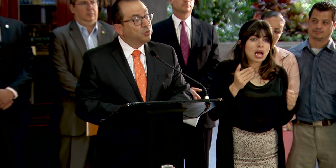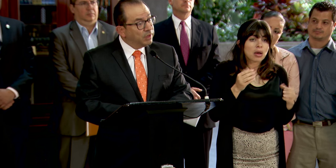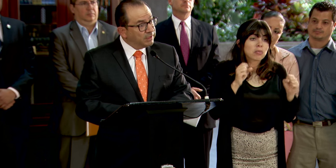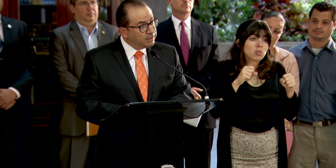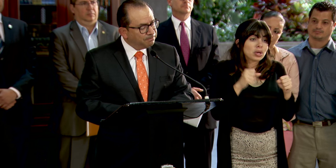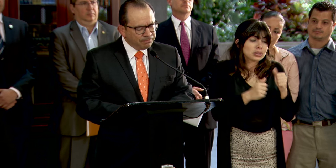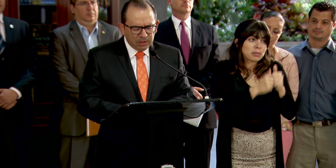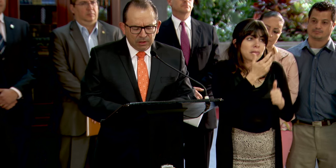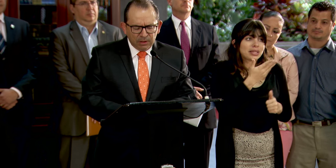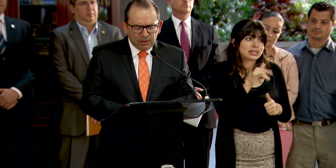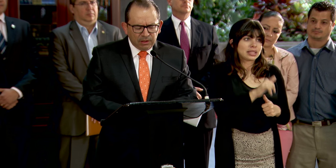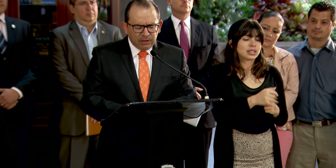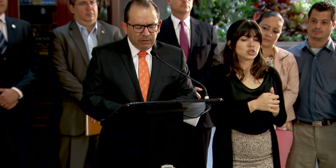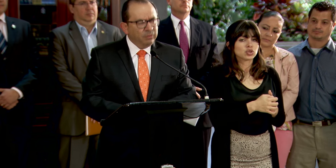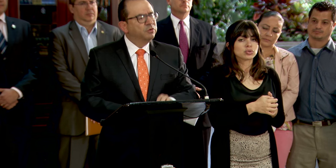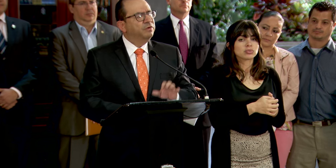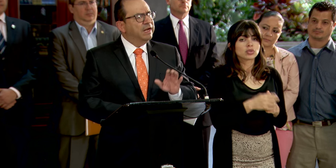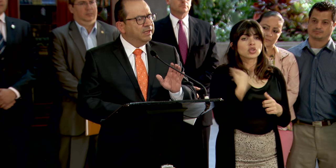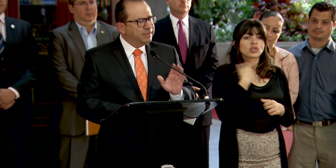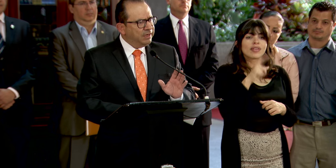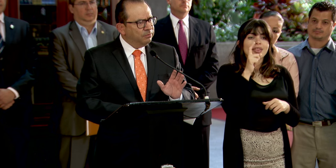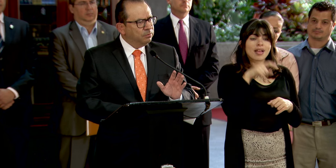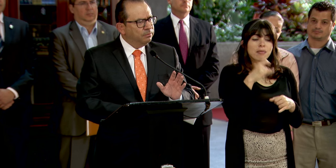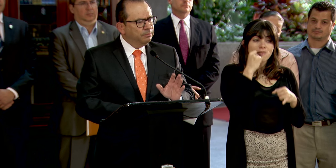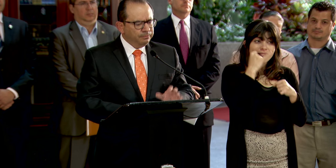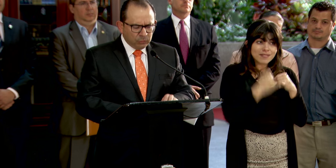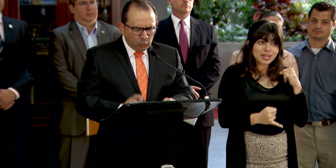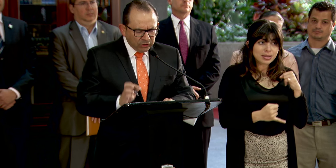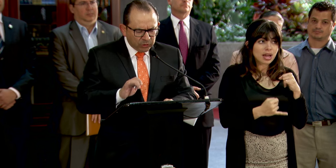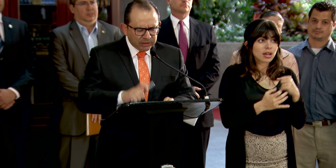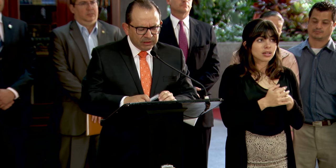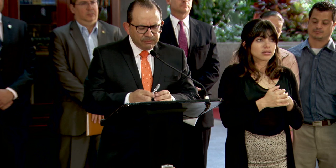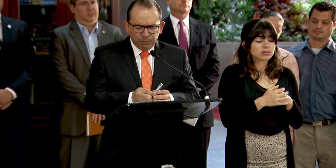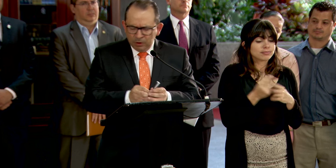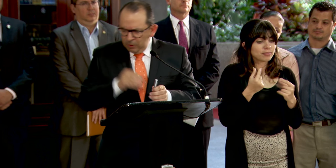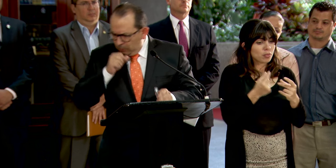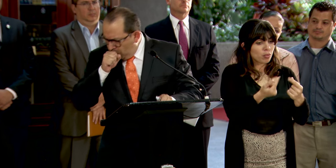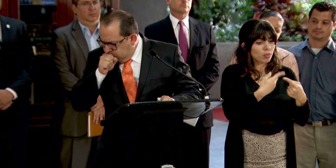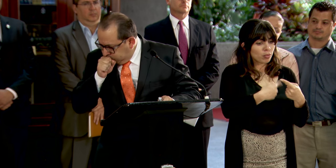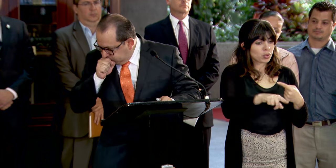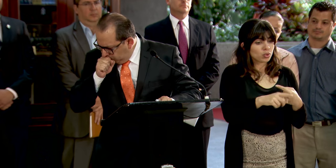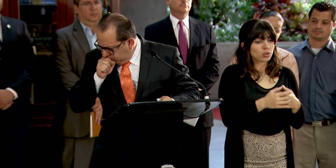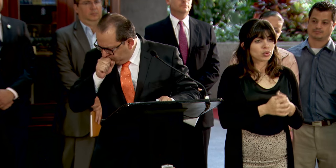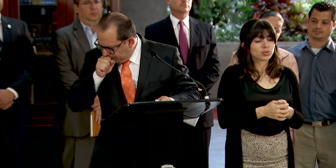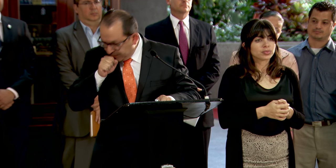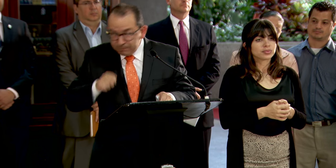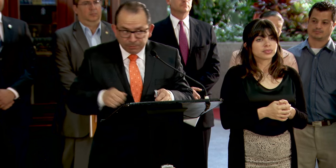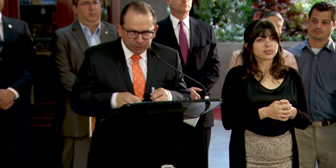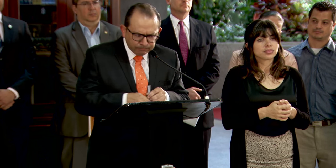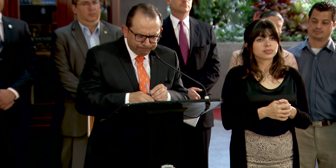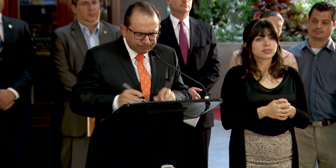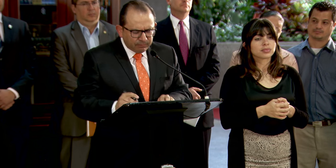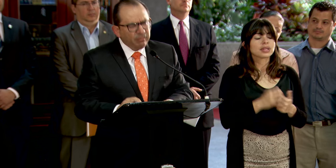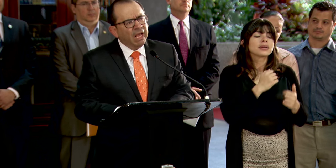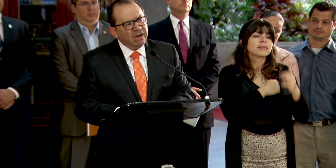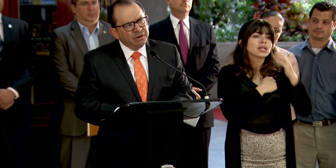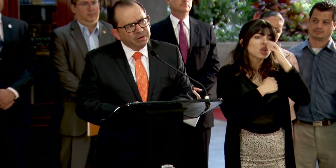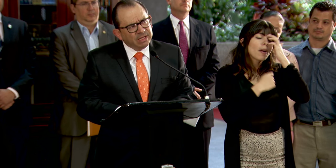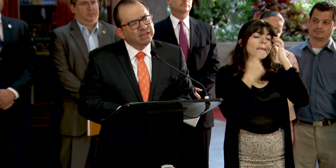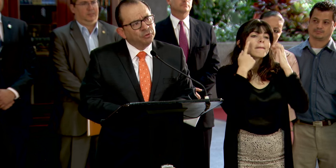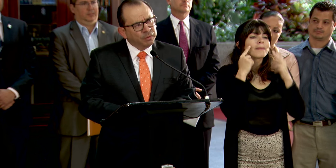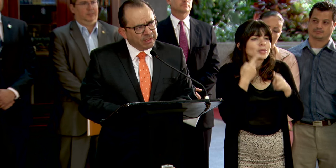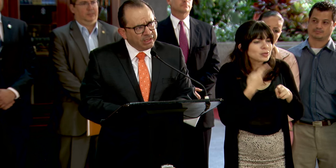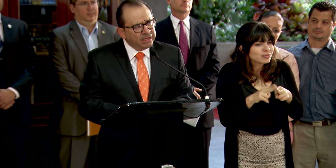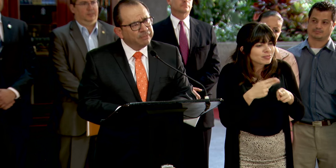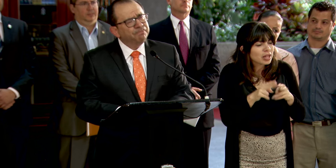incluso mayor a ese. Debemos finalizar cuanto antes, perdón, a la